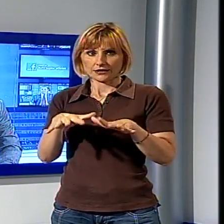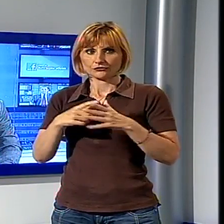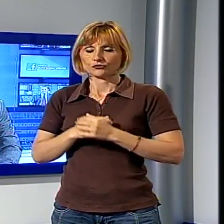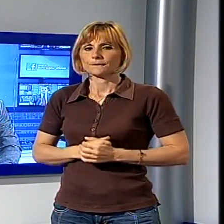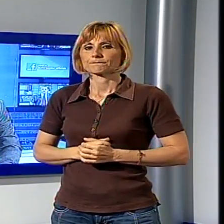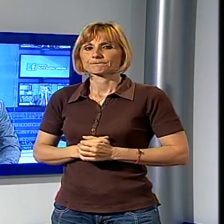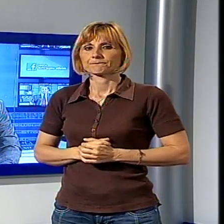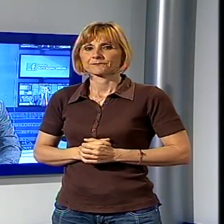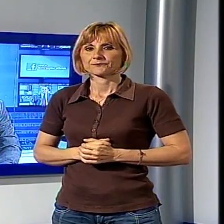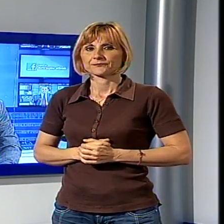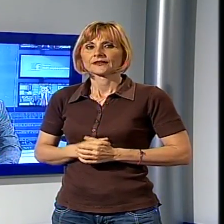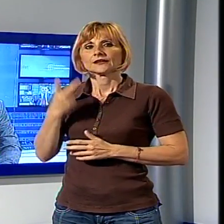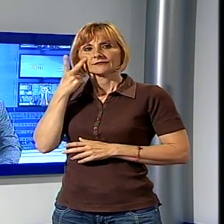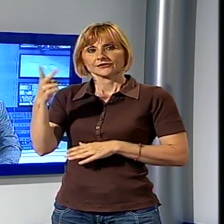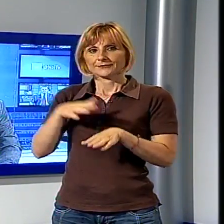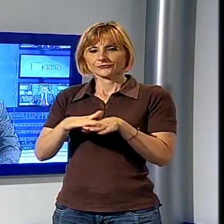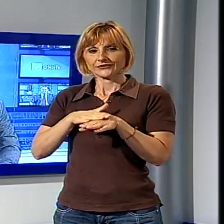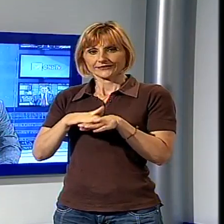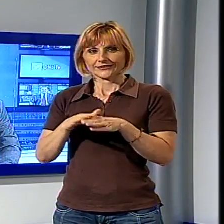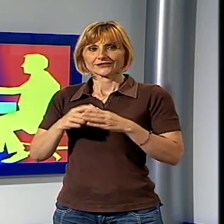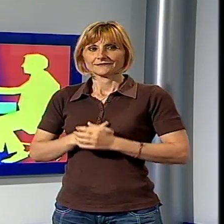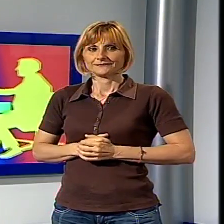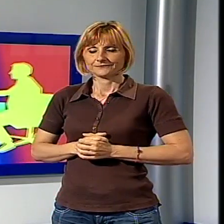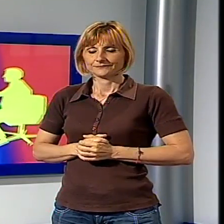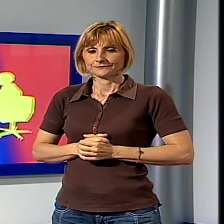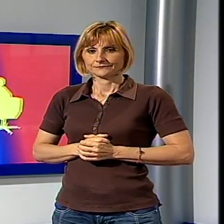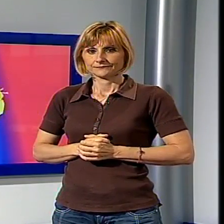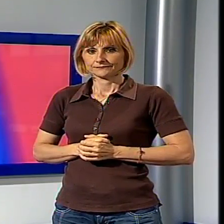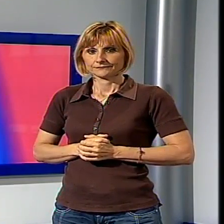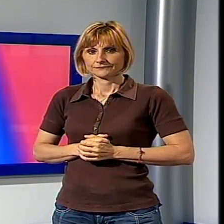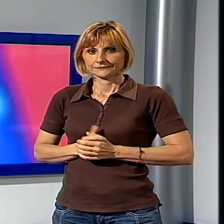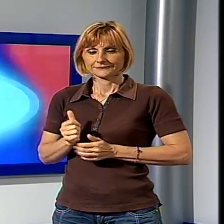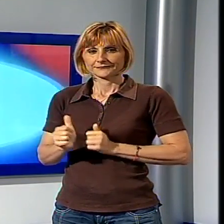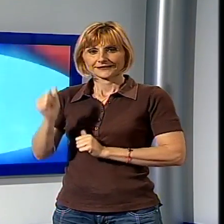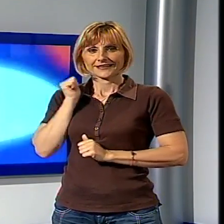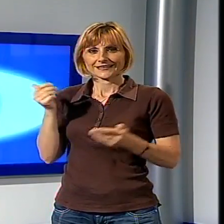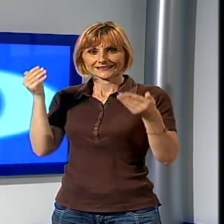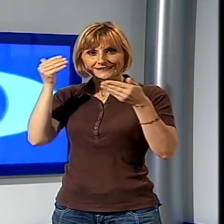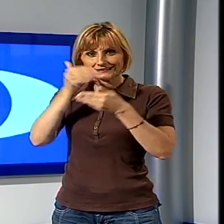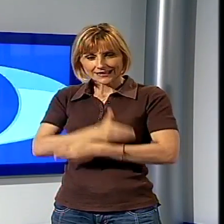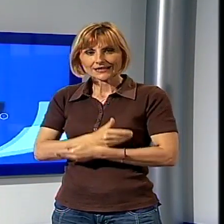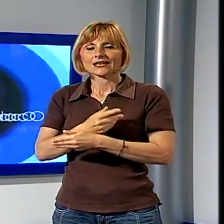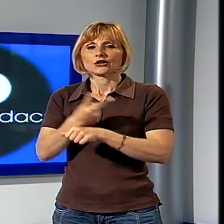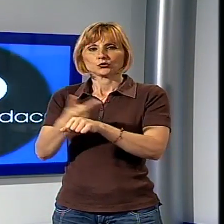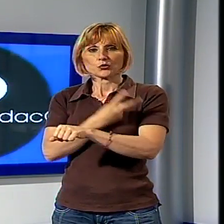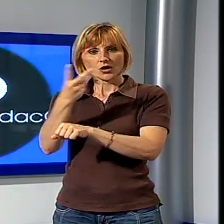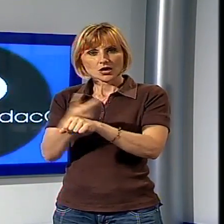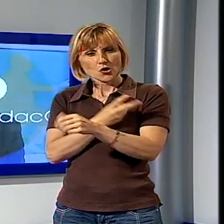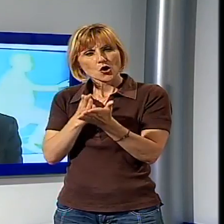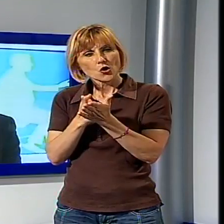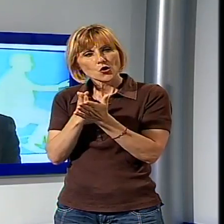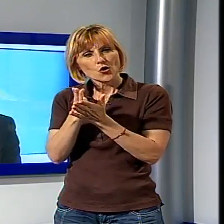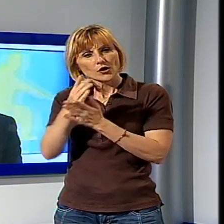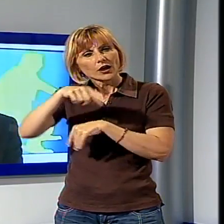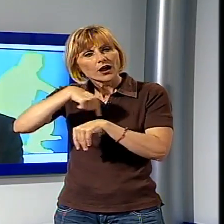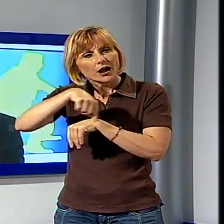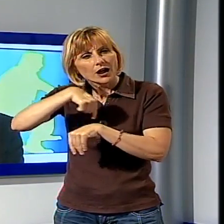Vediamo il servizio sulla serata di ieri Due ore di dibattito tra Giorgio Del Ghingaro e Luca Poletti su tutti i temi più